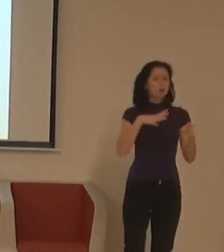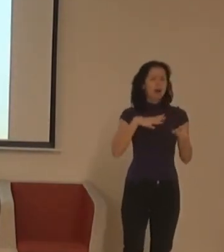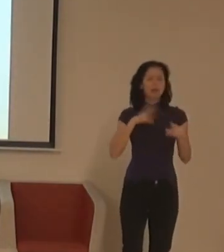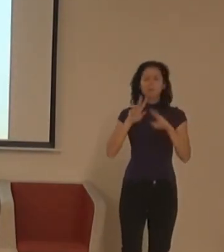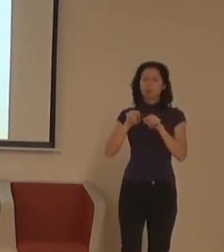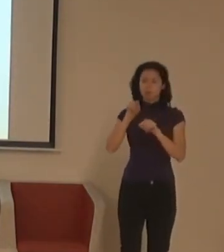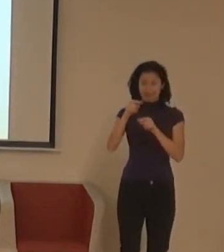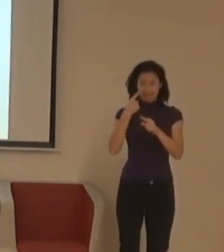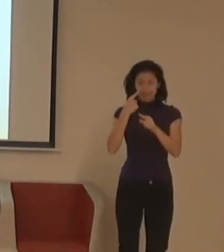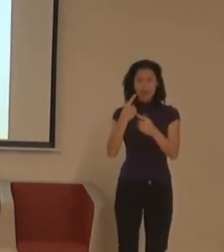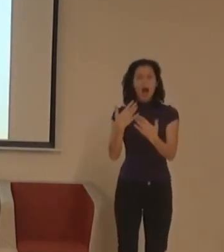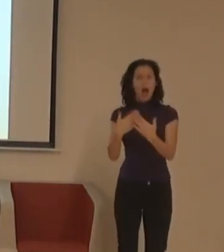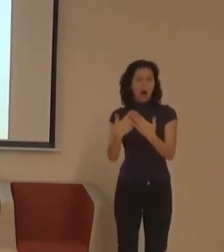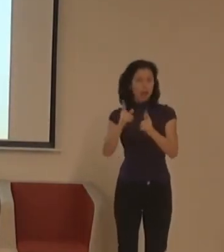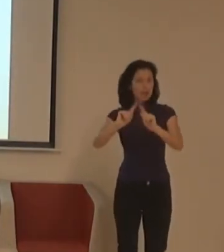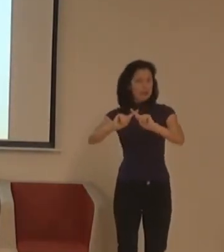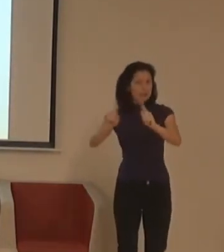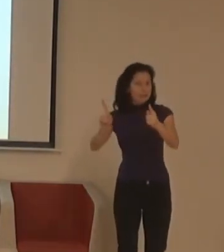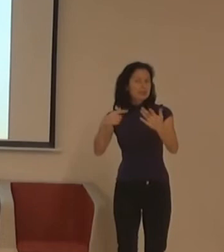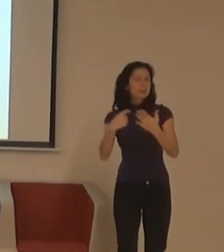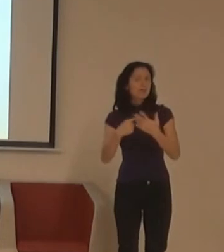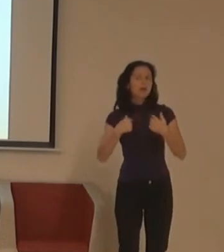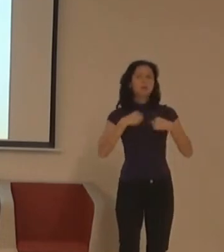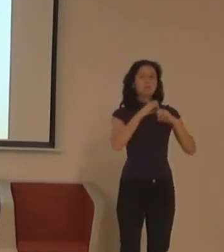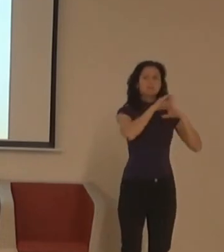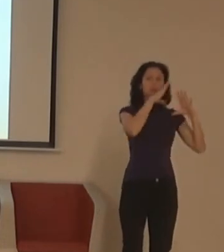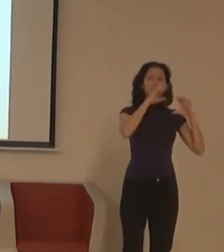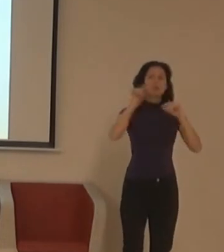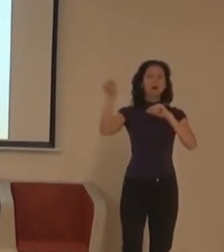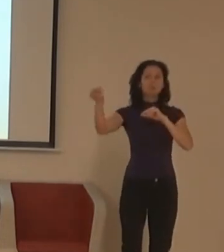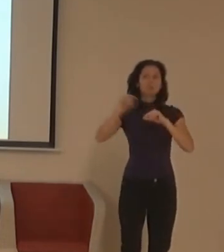poslednímu tématu tady toho dnešního setkání a to je inkluzivní design.